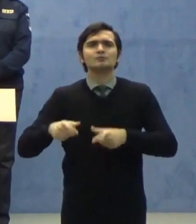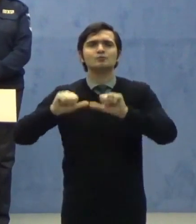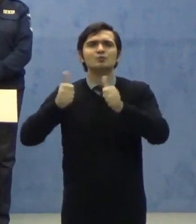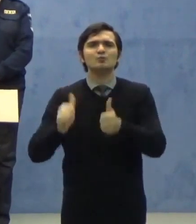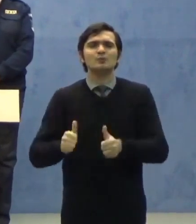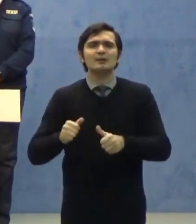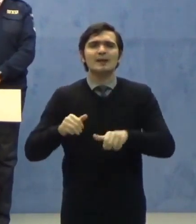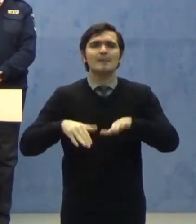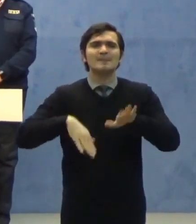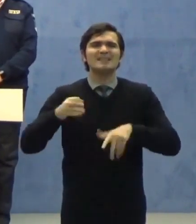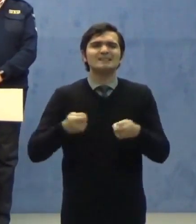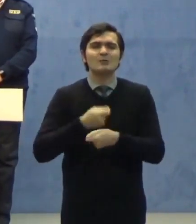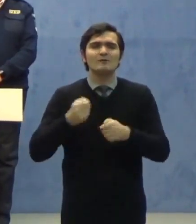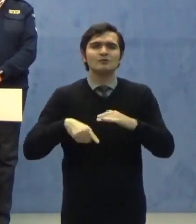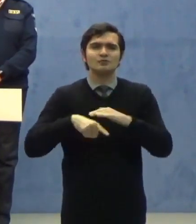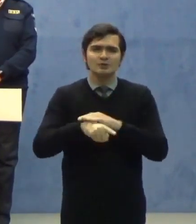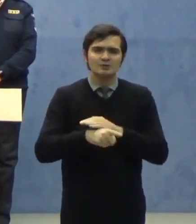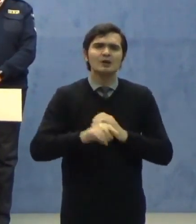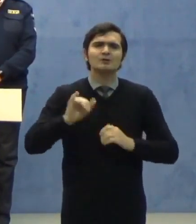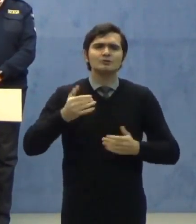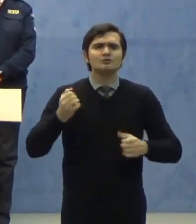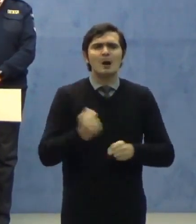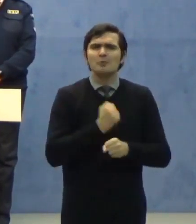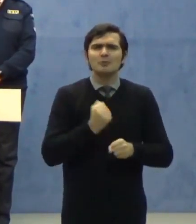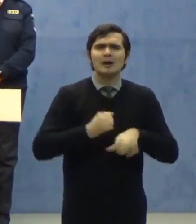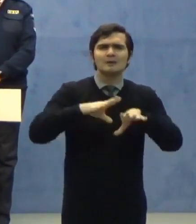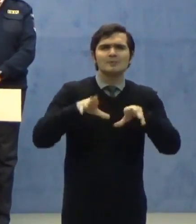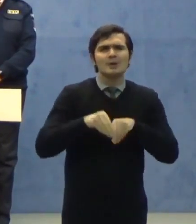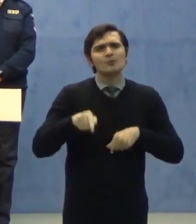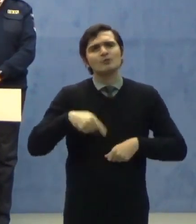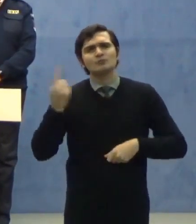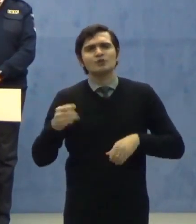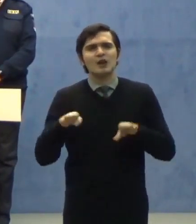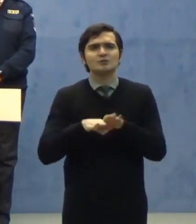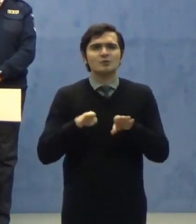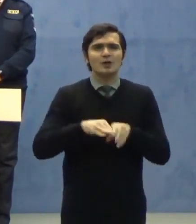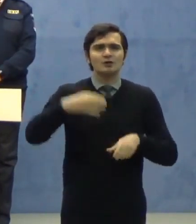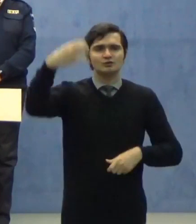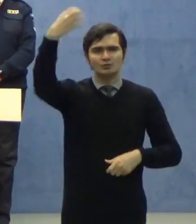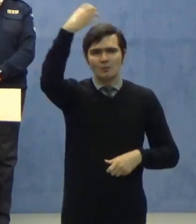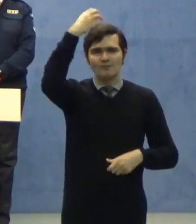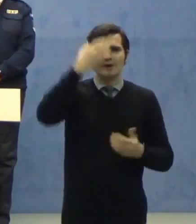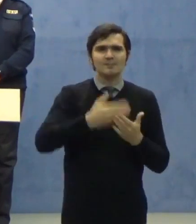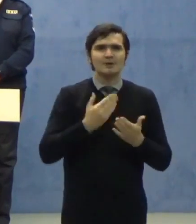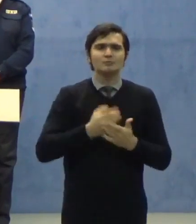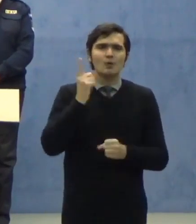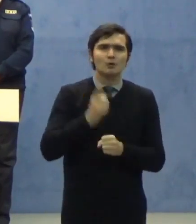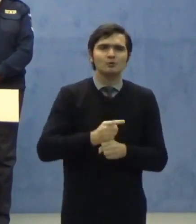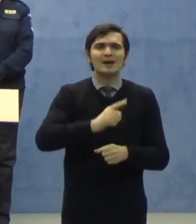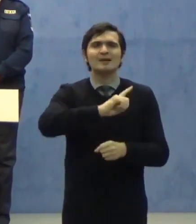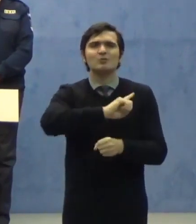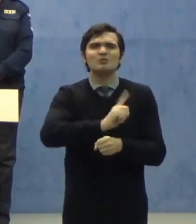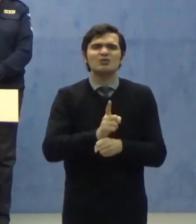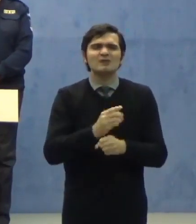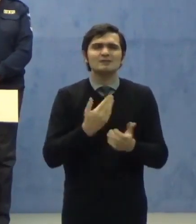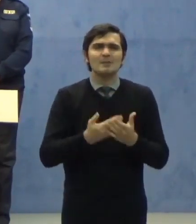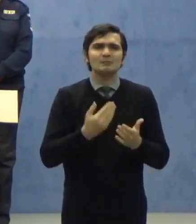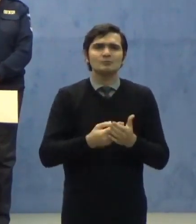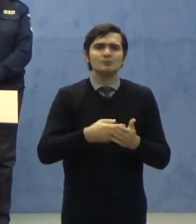Am lucrat împreună cu ceilalți colegi din Guvern pentru ordonanța de urgență pentru modificarea și completarea codului penal.